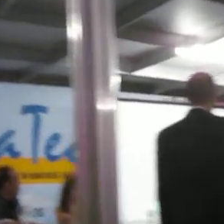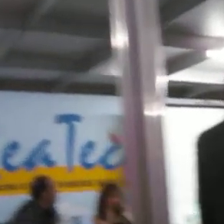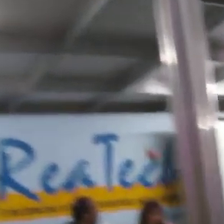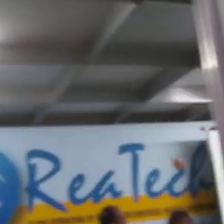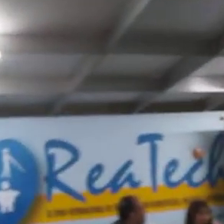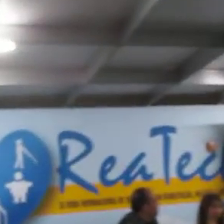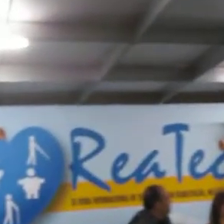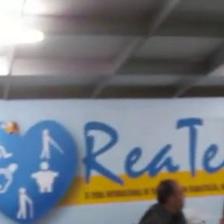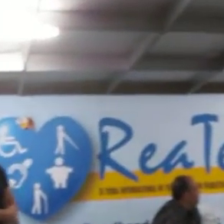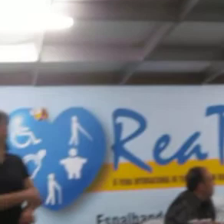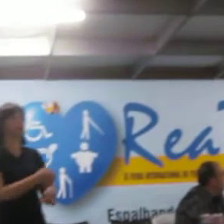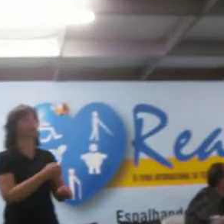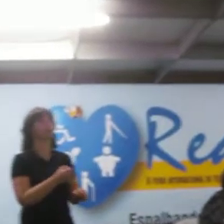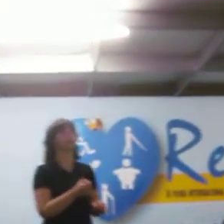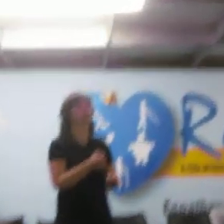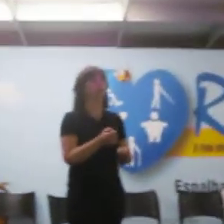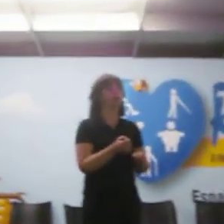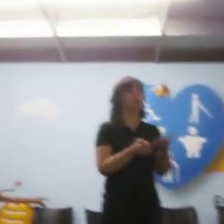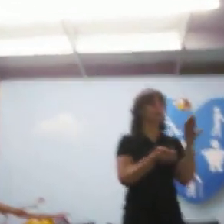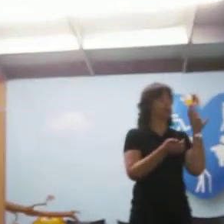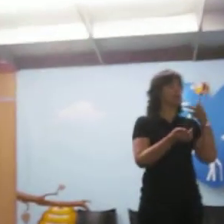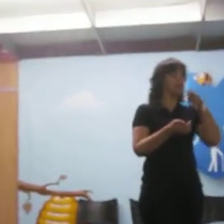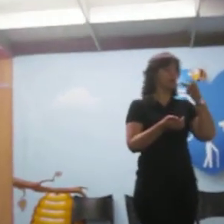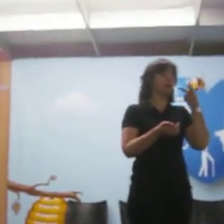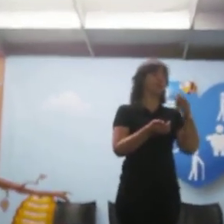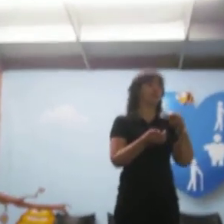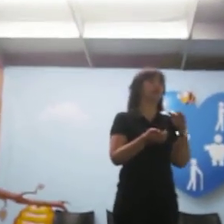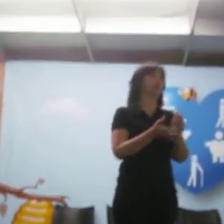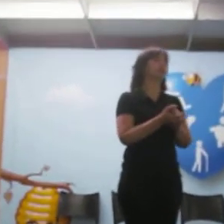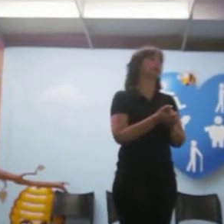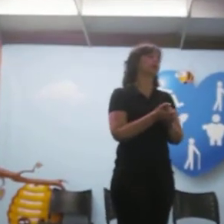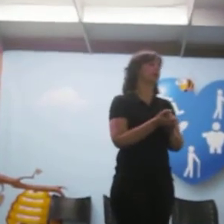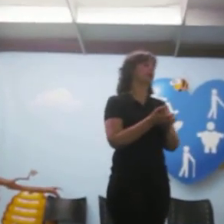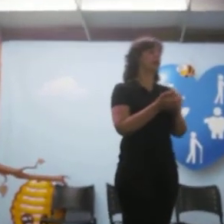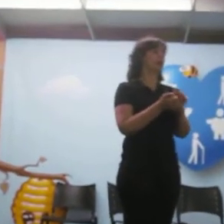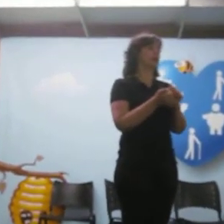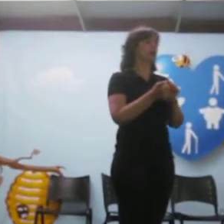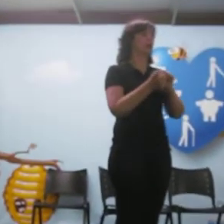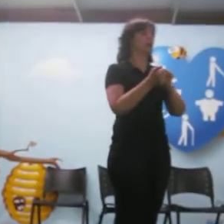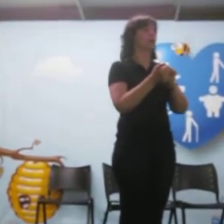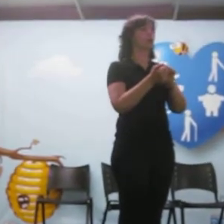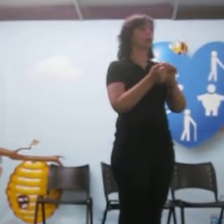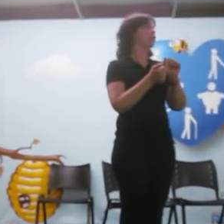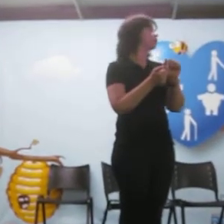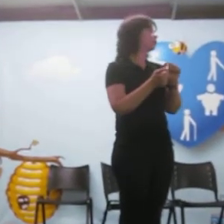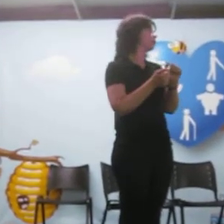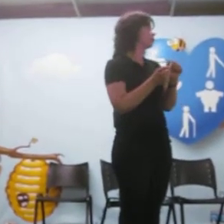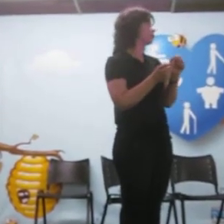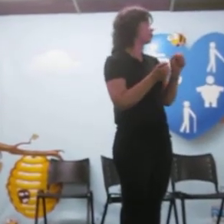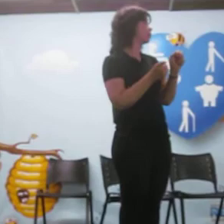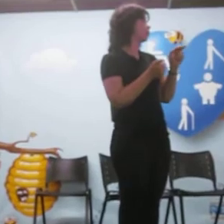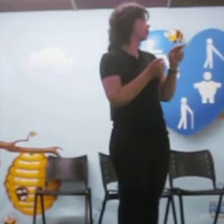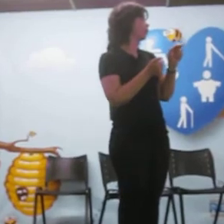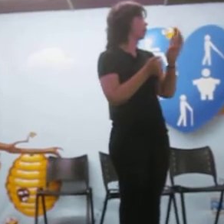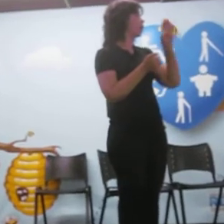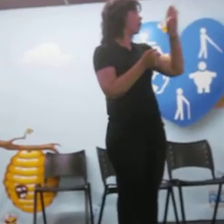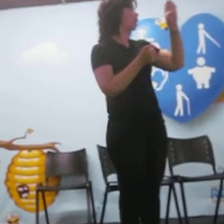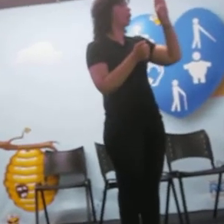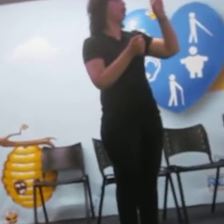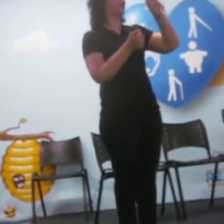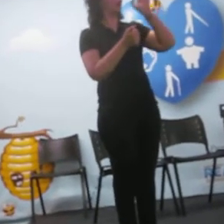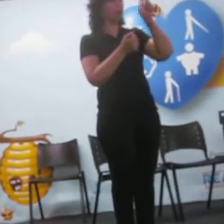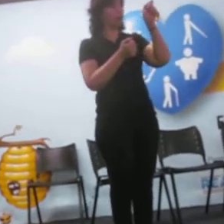Como eu dizia, a Botec representa os profissionais